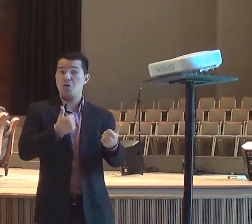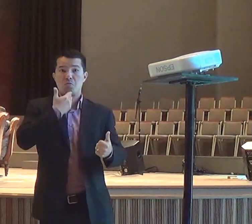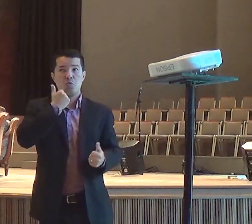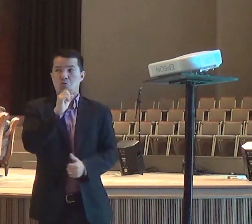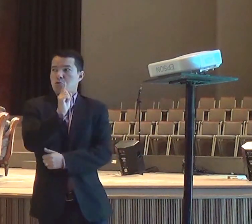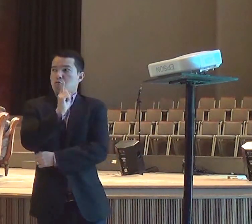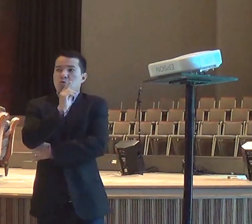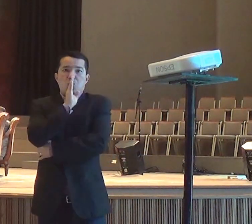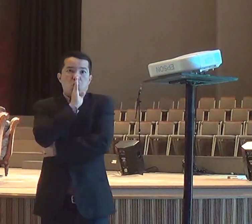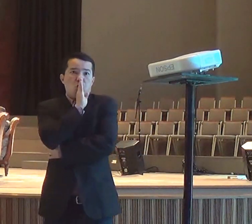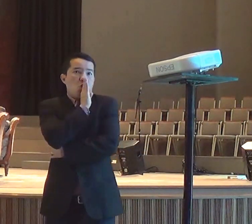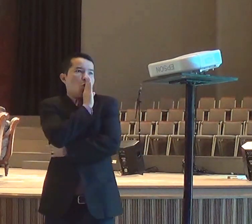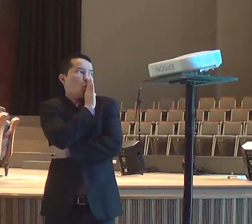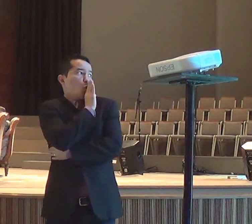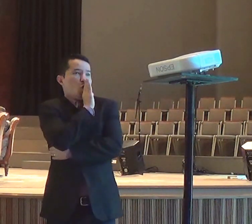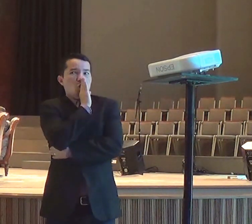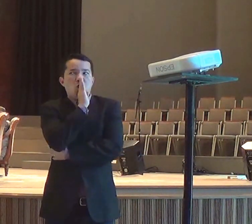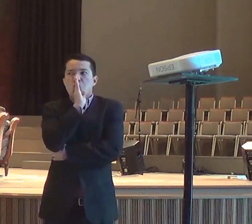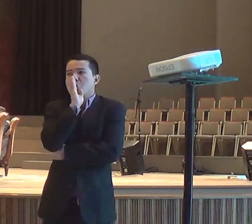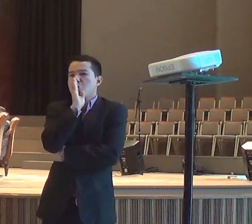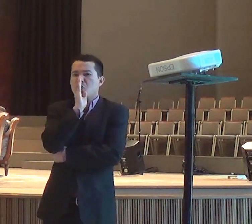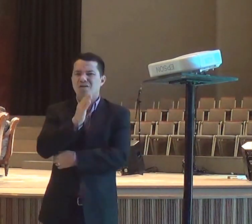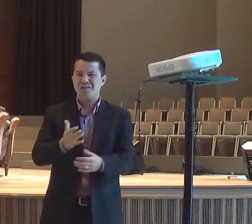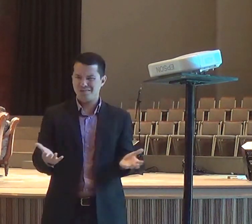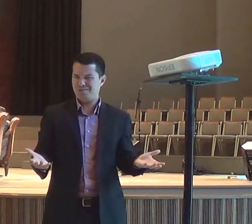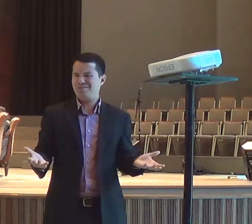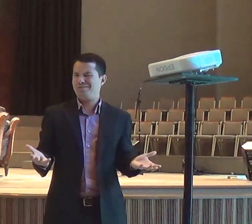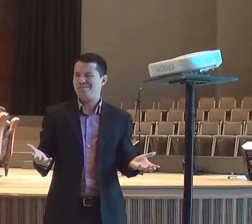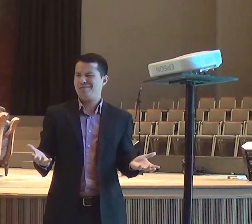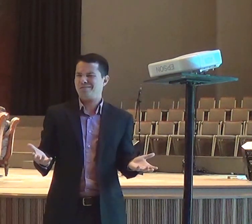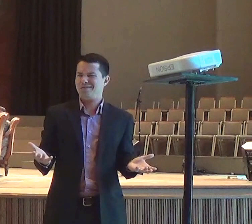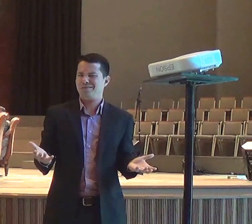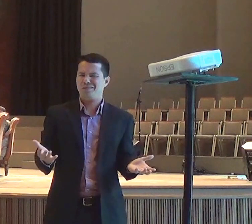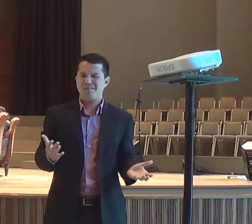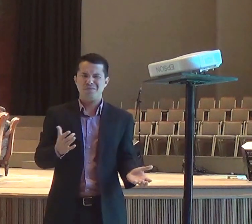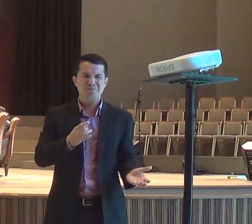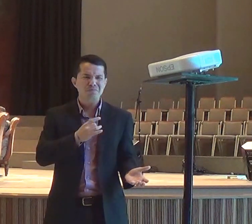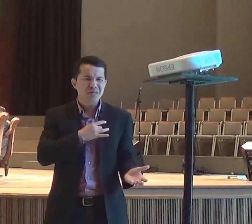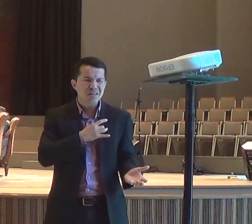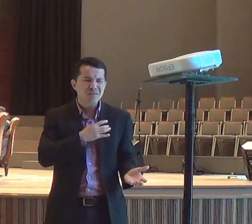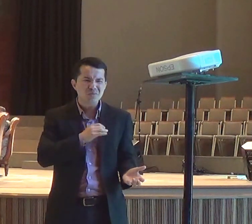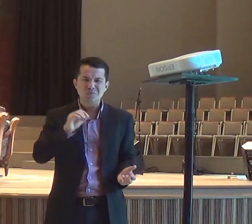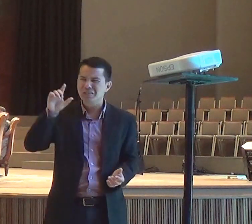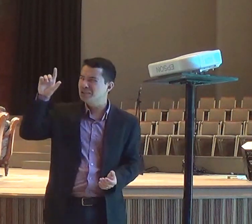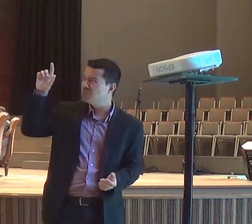a gente, deixa de ouvir, a voz de Deus, quando a gente, tem medo, de obedecê-la,